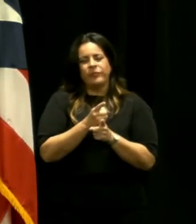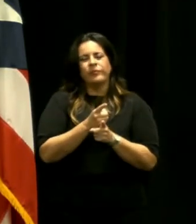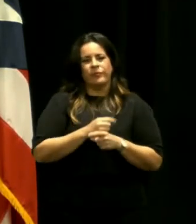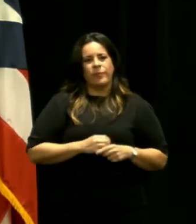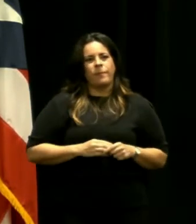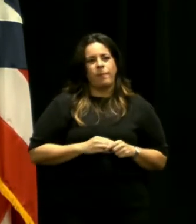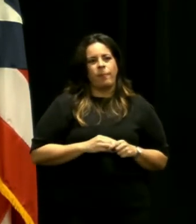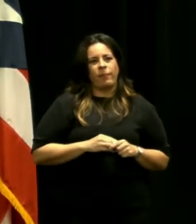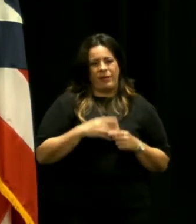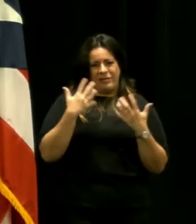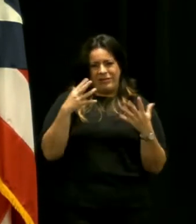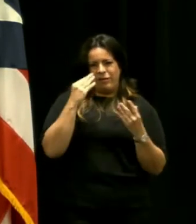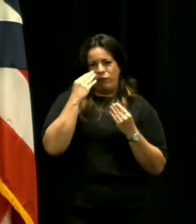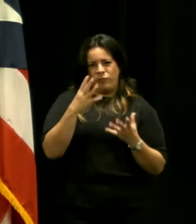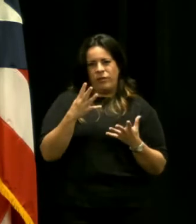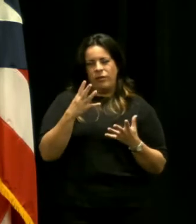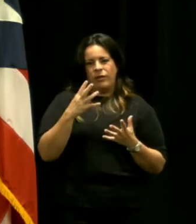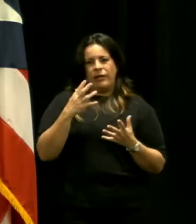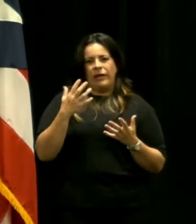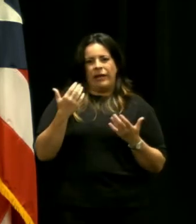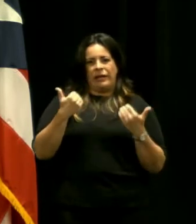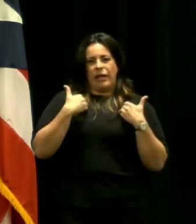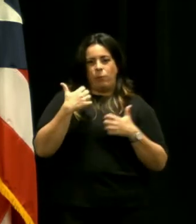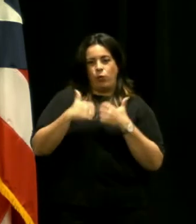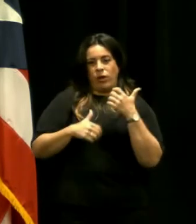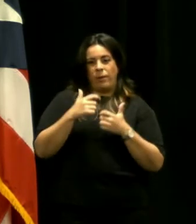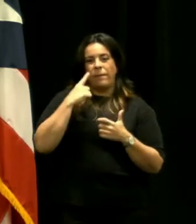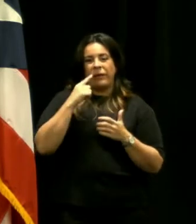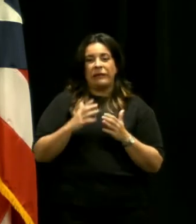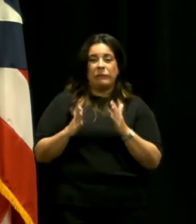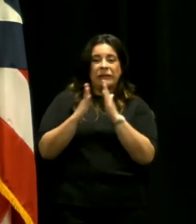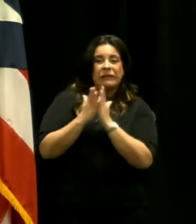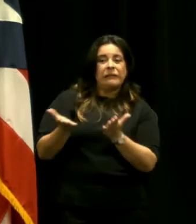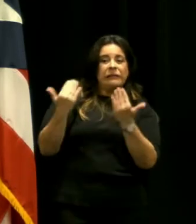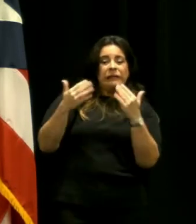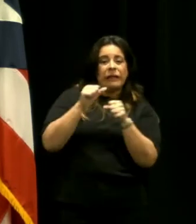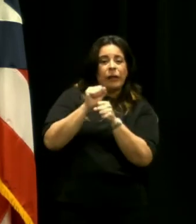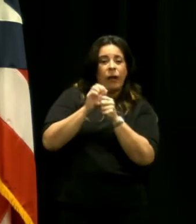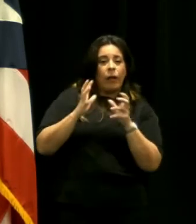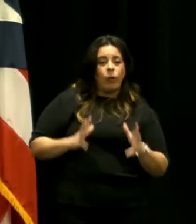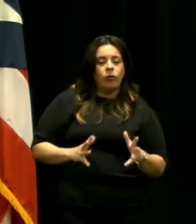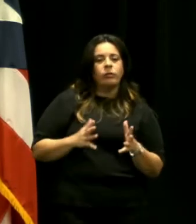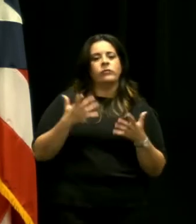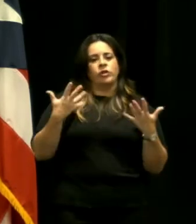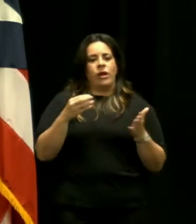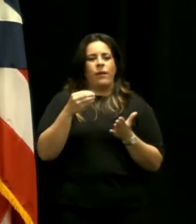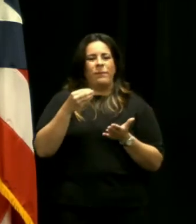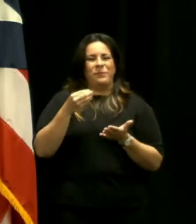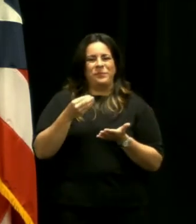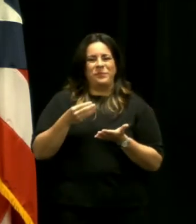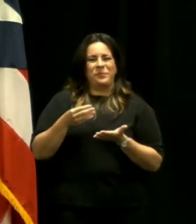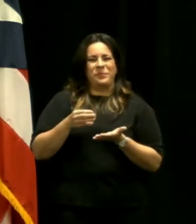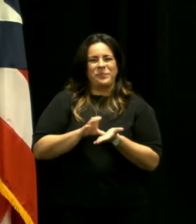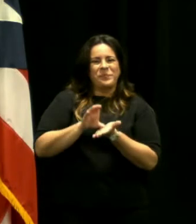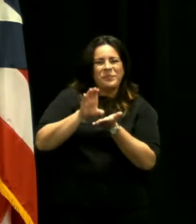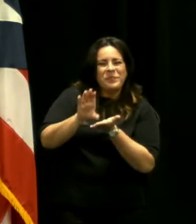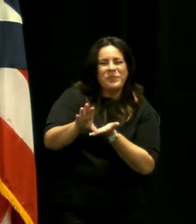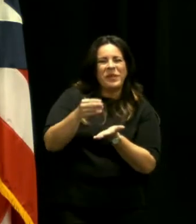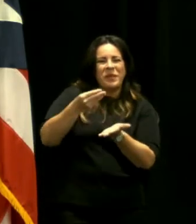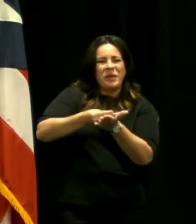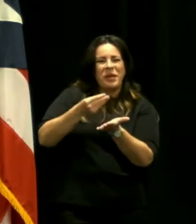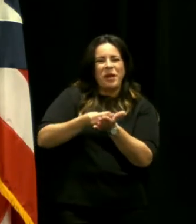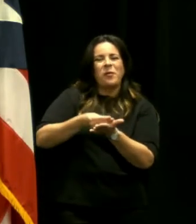están indicando que tienen dificultad reclutando personal pues pusimos los fondos donde está la